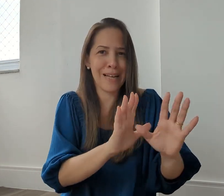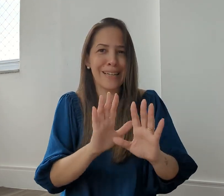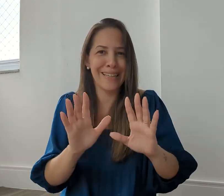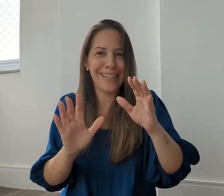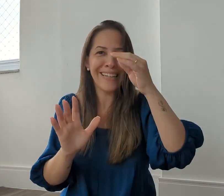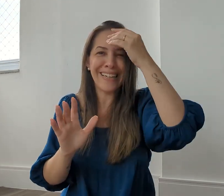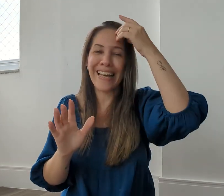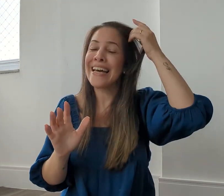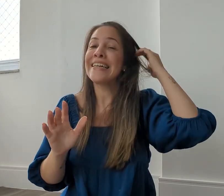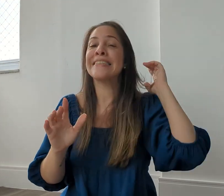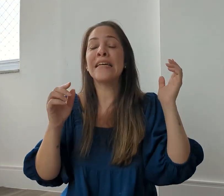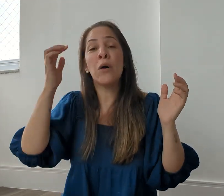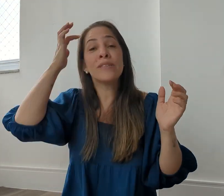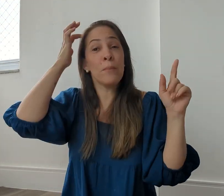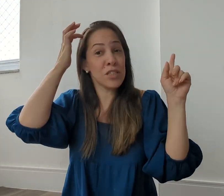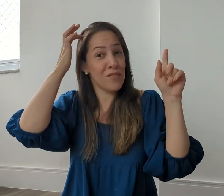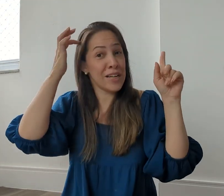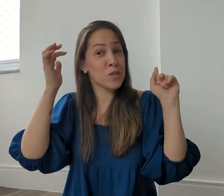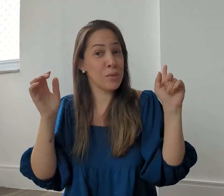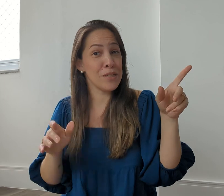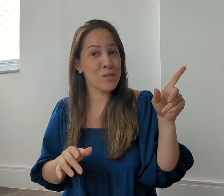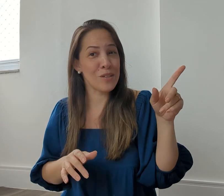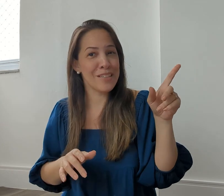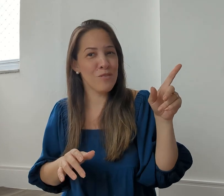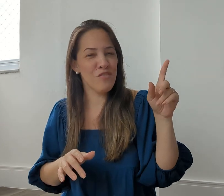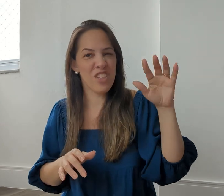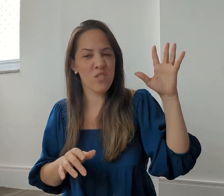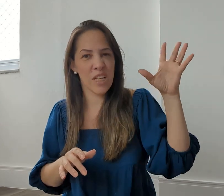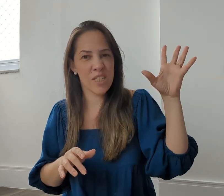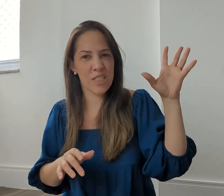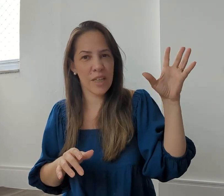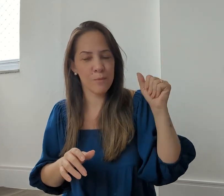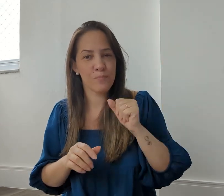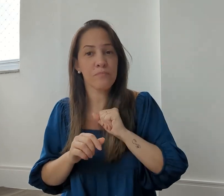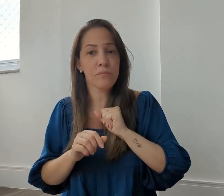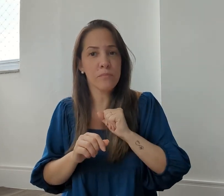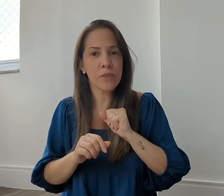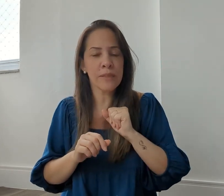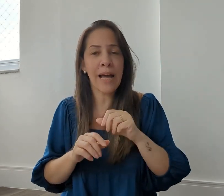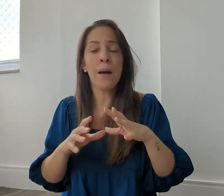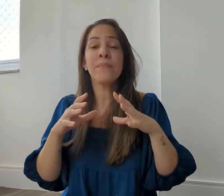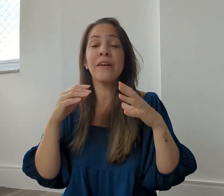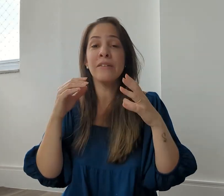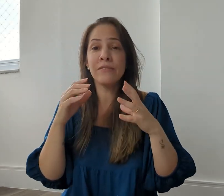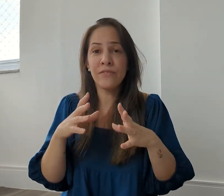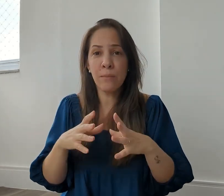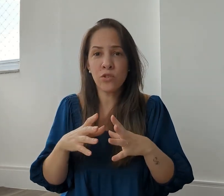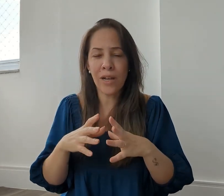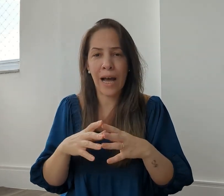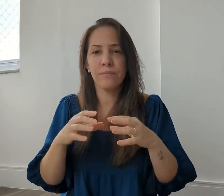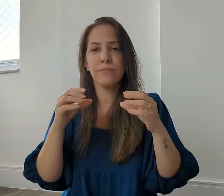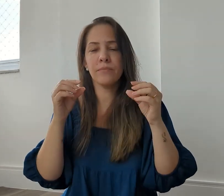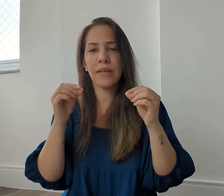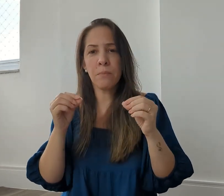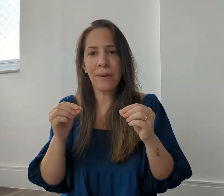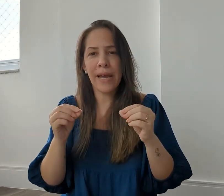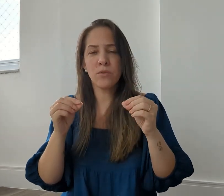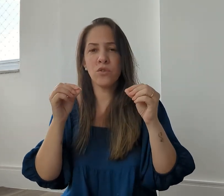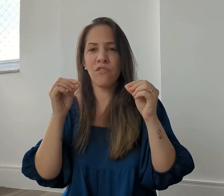salinha, né? Então, também já falei sobre isso em um vídeo desses aí, tá? Vamos lá, impresso de